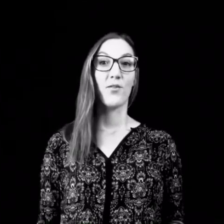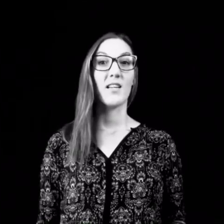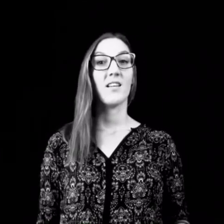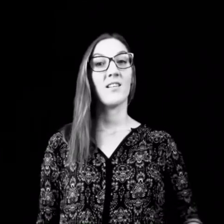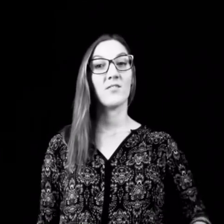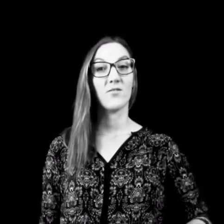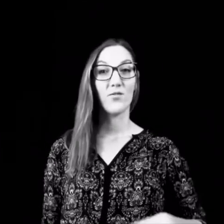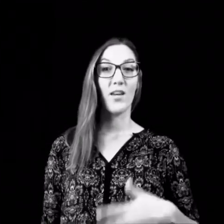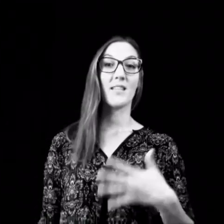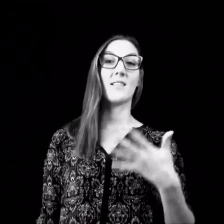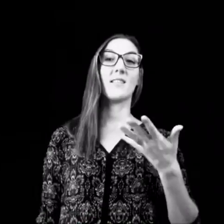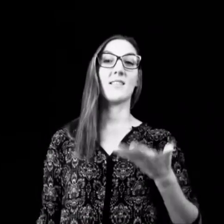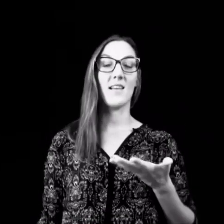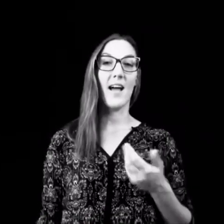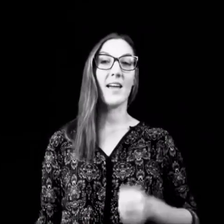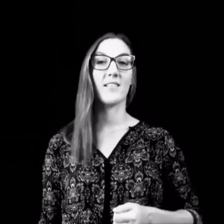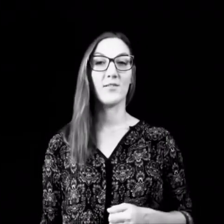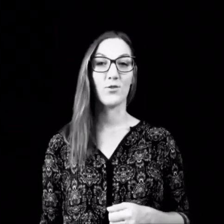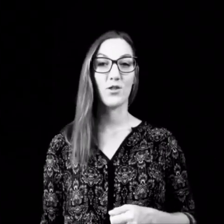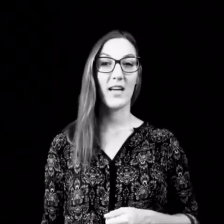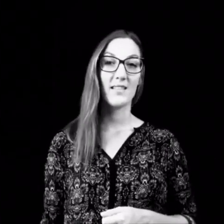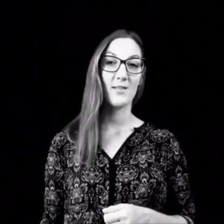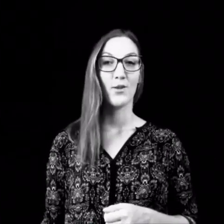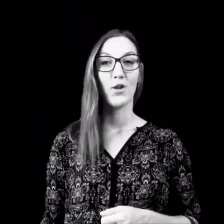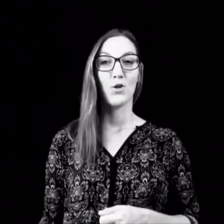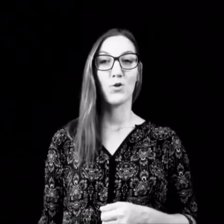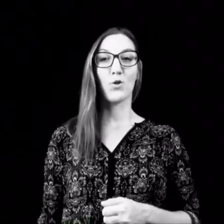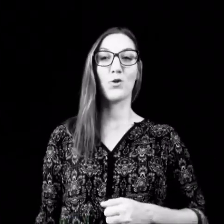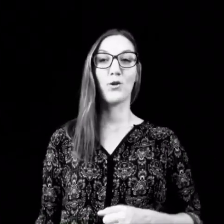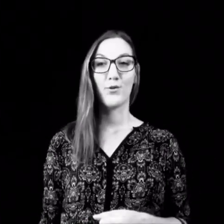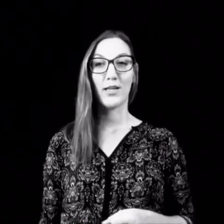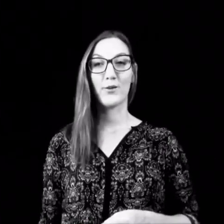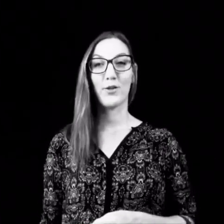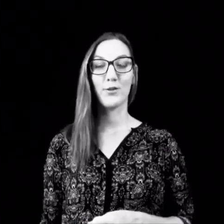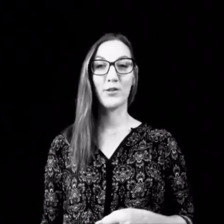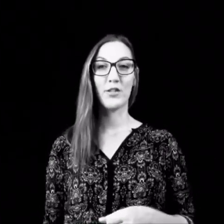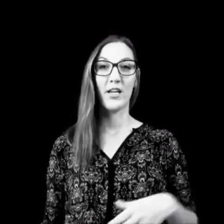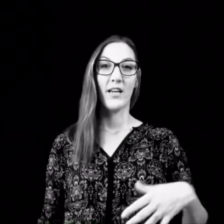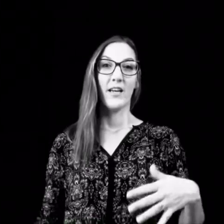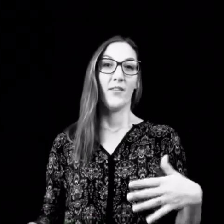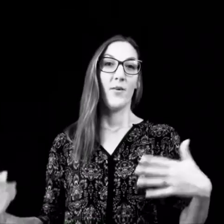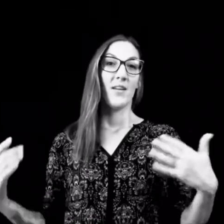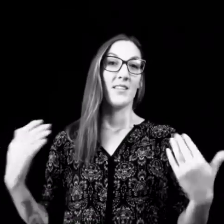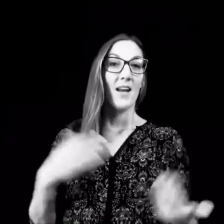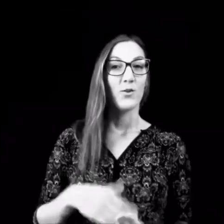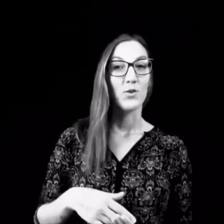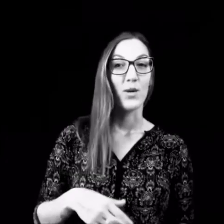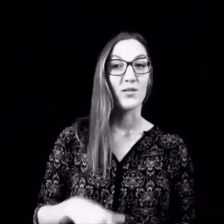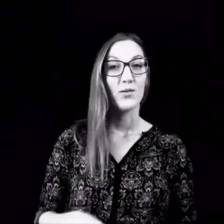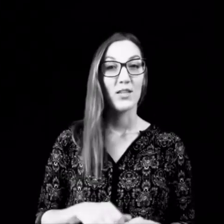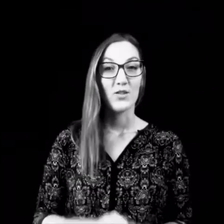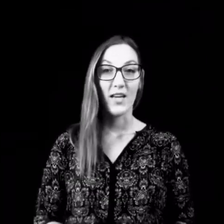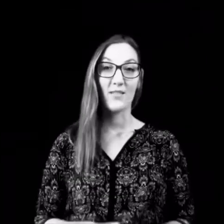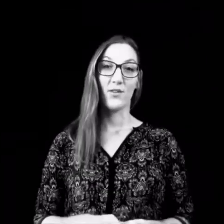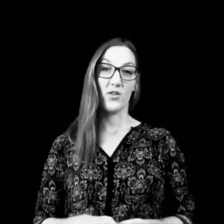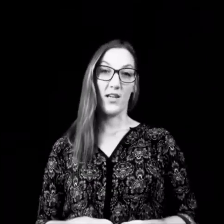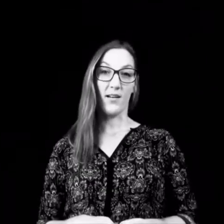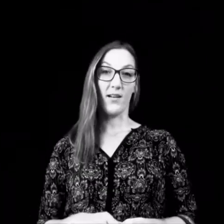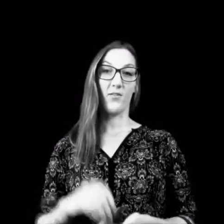flattern. Dann wächst der eigene Stressdruckfaktor. Und wenn man dann noch so persönliche Stressverstärker hat,